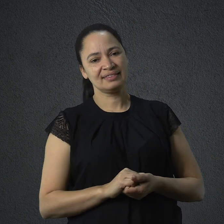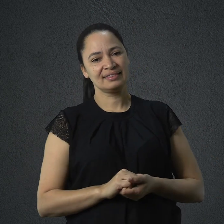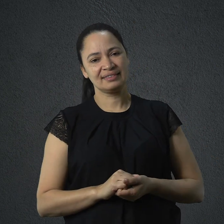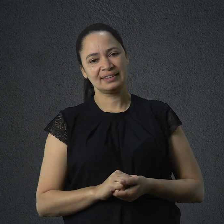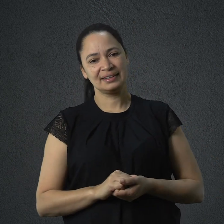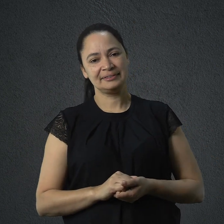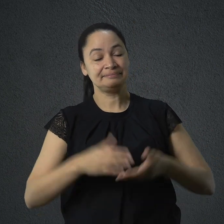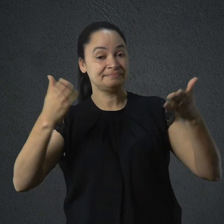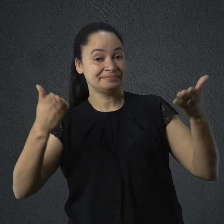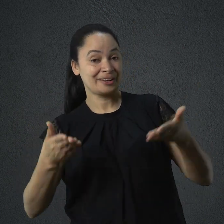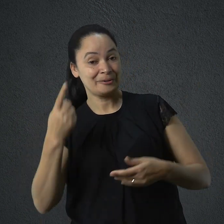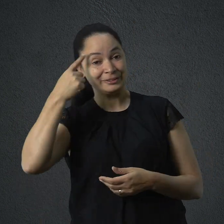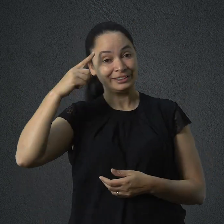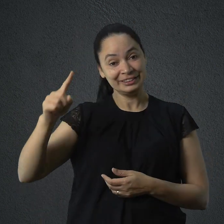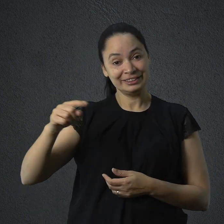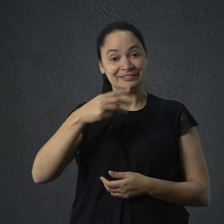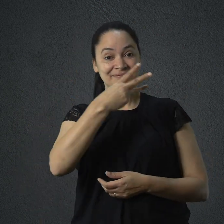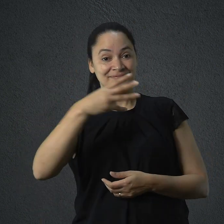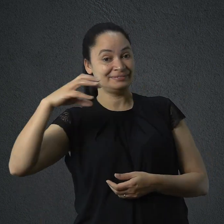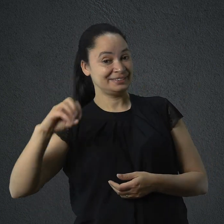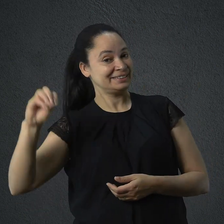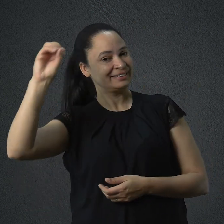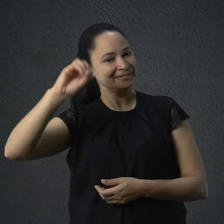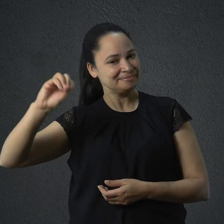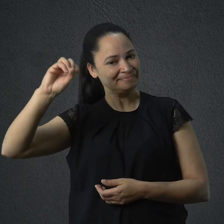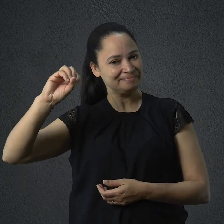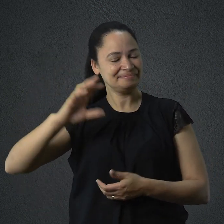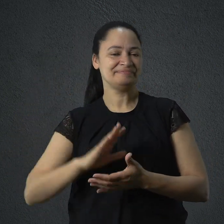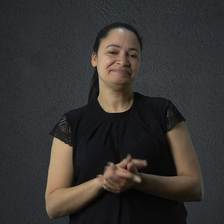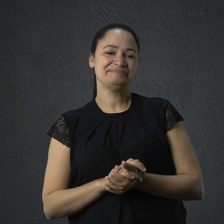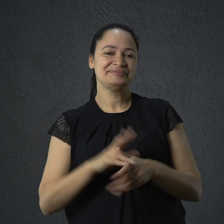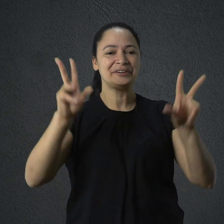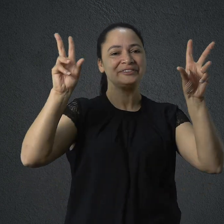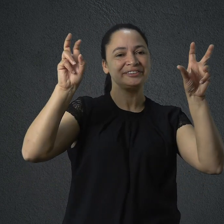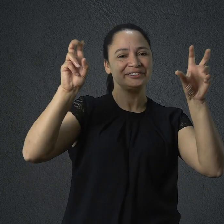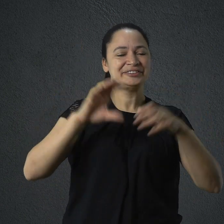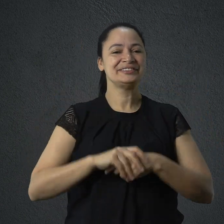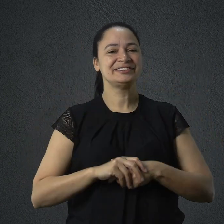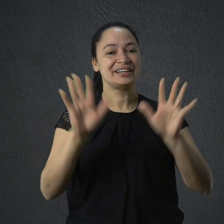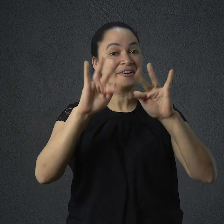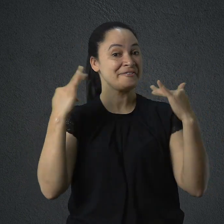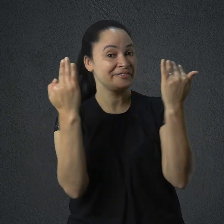Hoje é 30 de outubro. O título de hoje é Família.